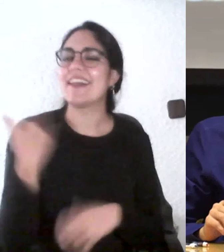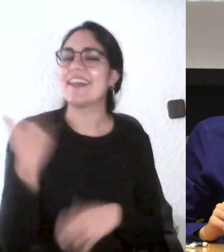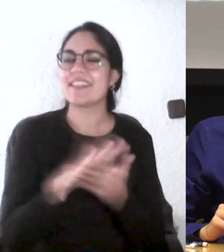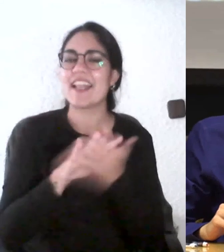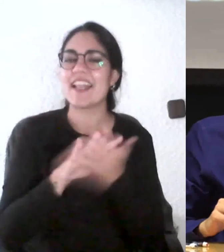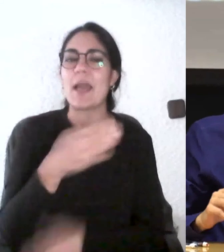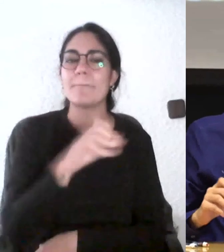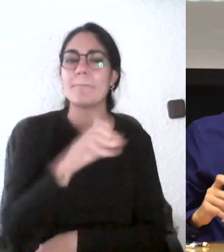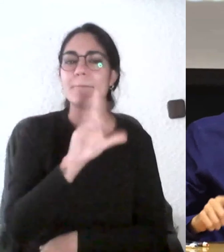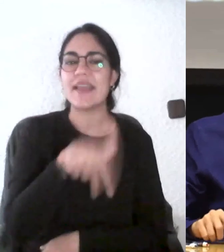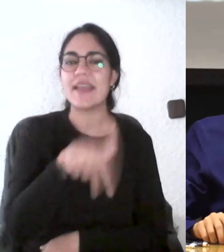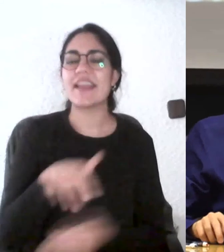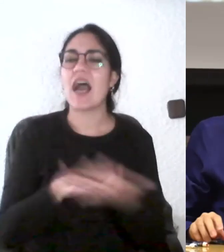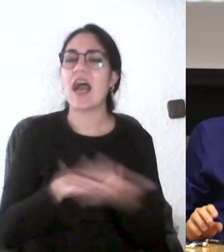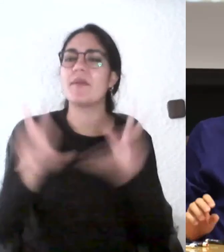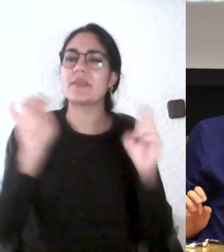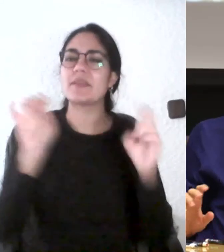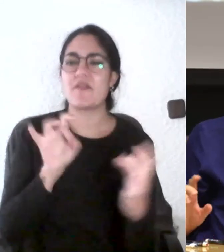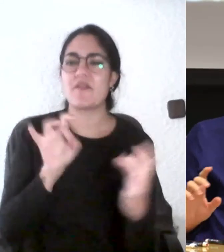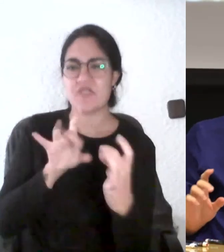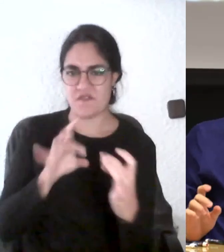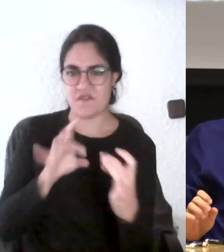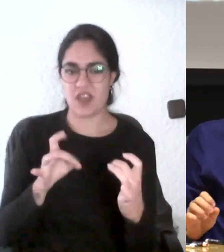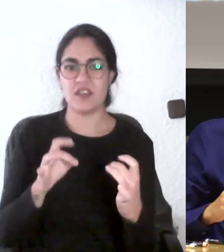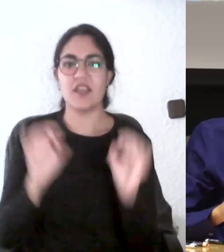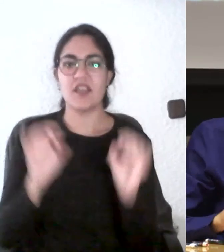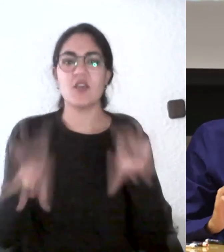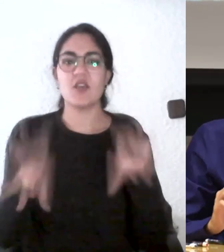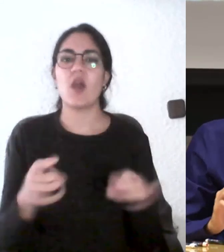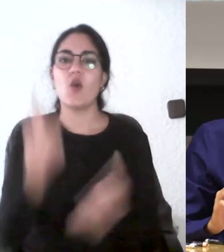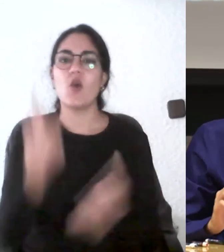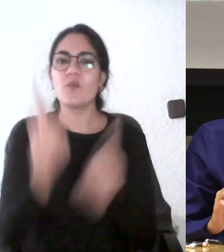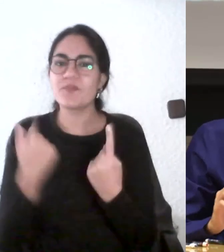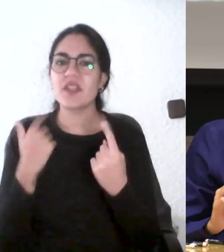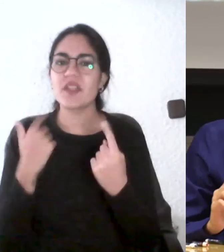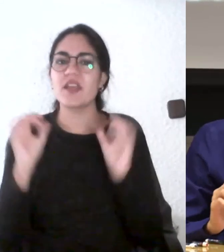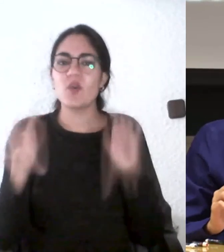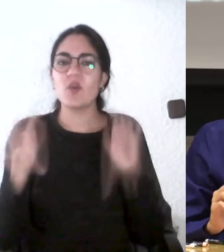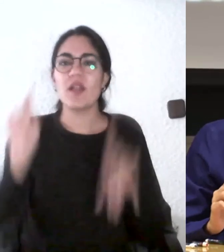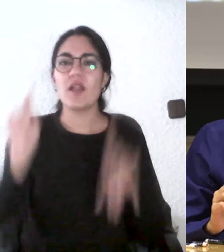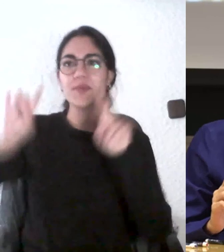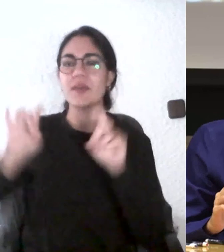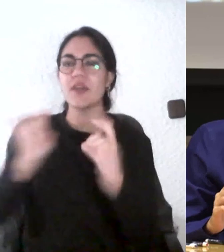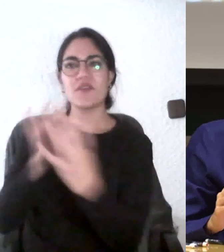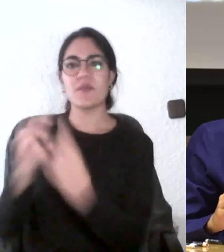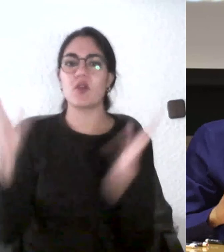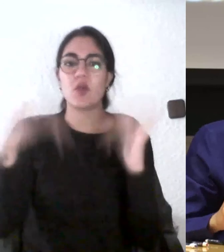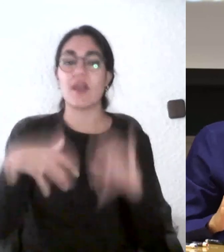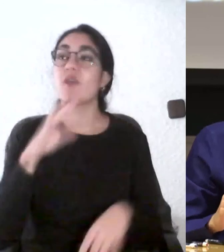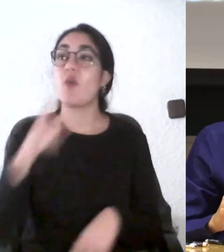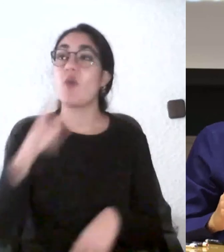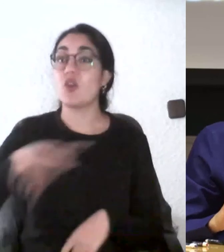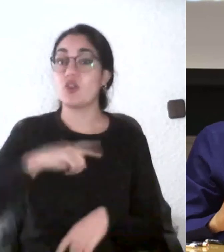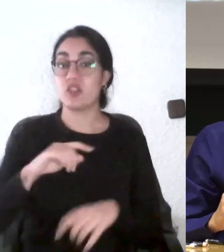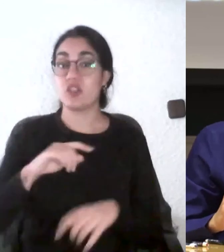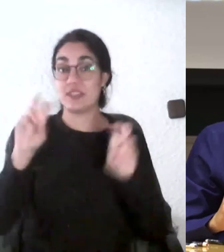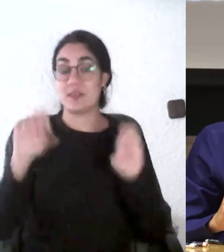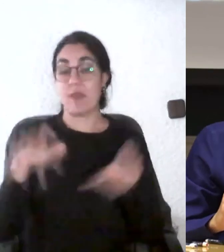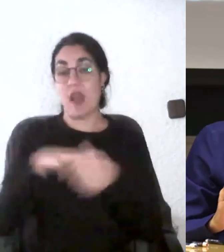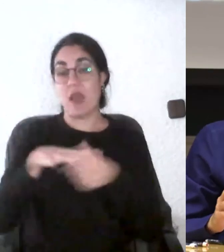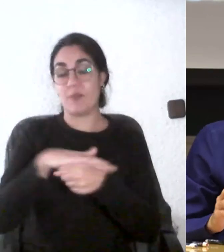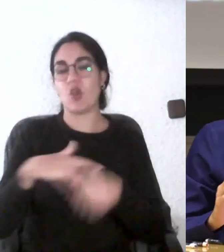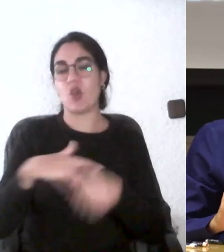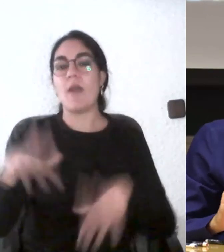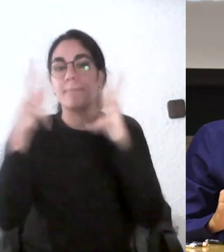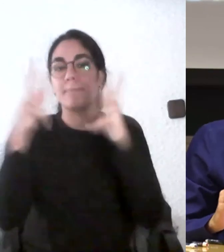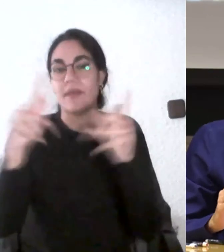feedback que muchas veces no llega ese feedback en informática hacemos una cosa con los delegados y es que los coordinadores hacen dos reuniones